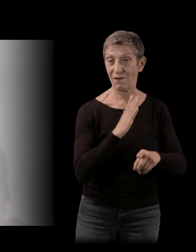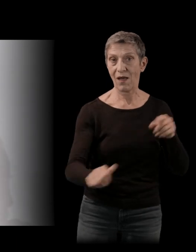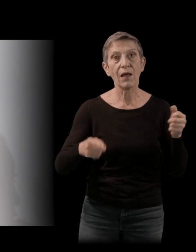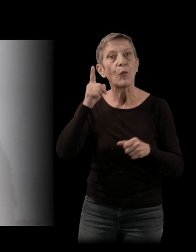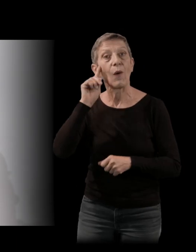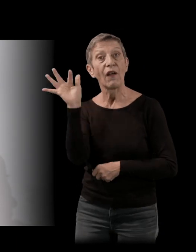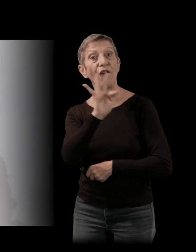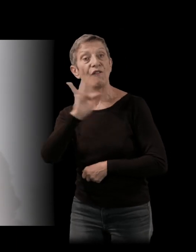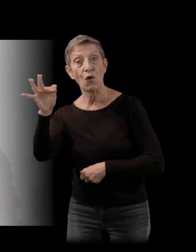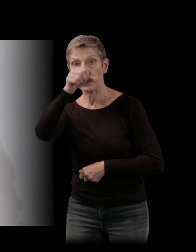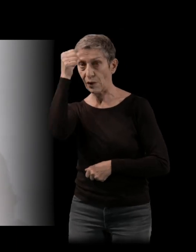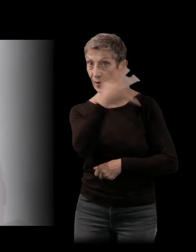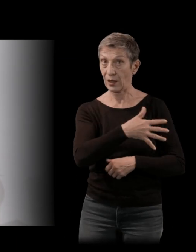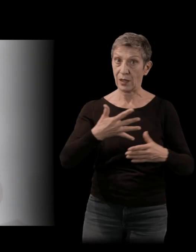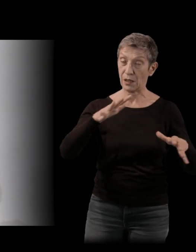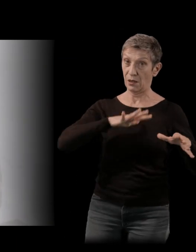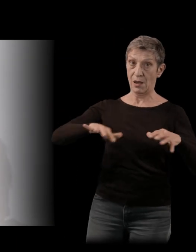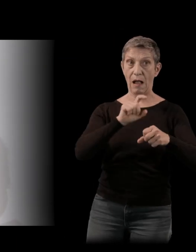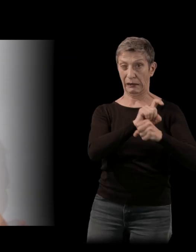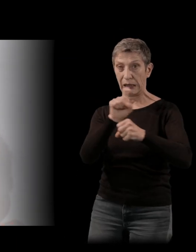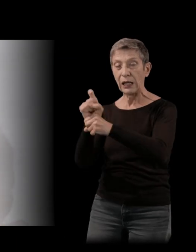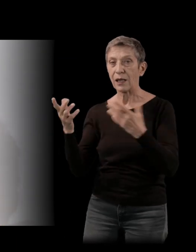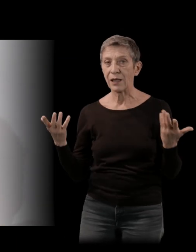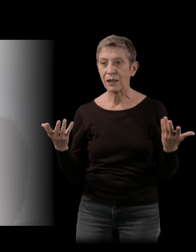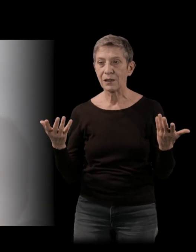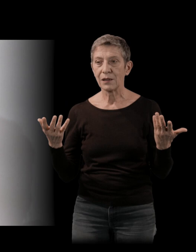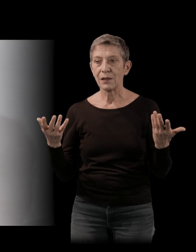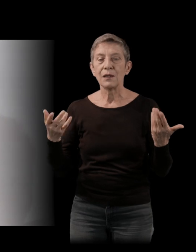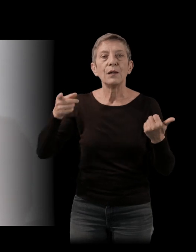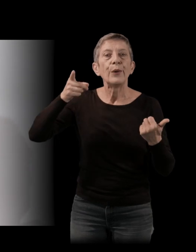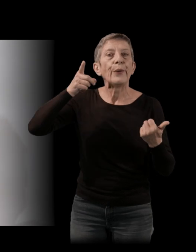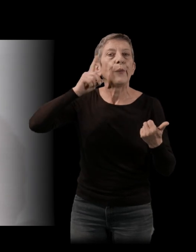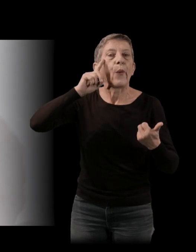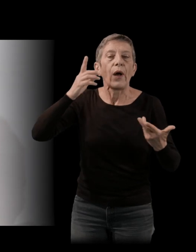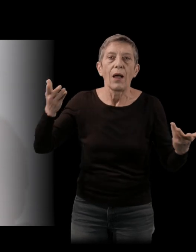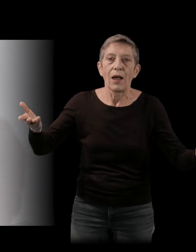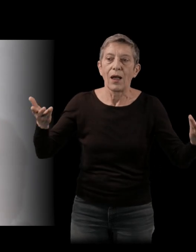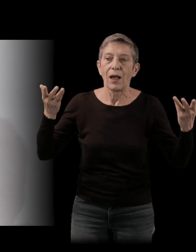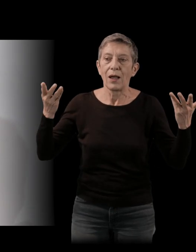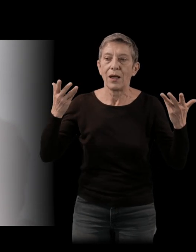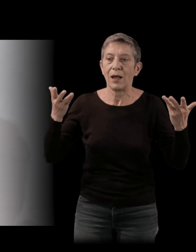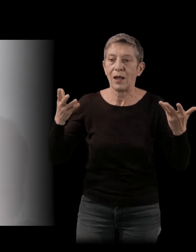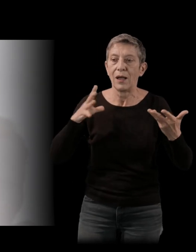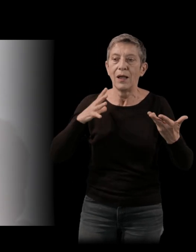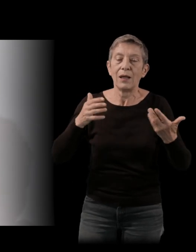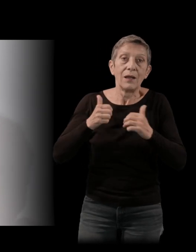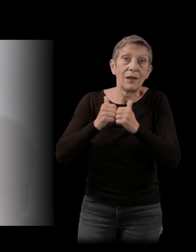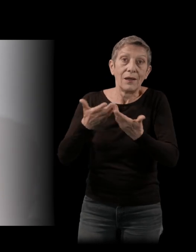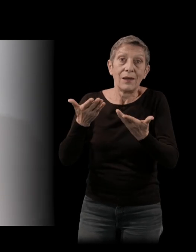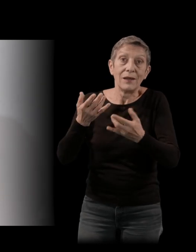fortement critiquer à l'époque pour leurs histoires spécifiques que je viens d'évoquer.